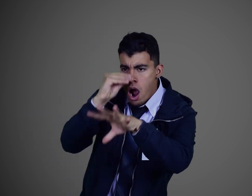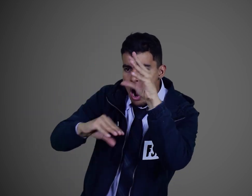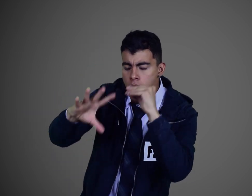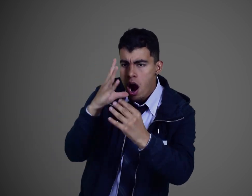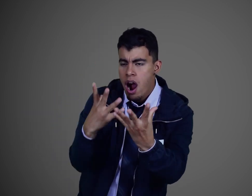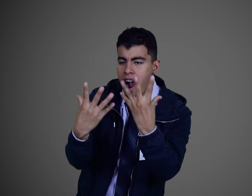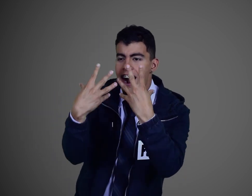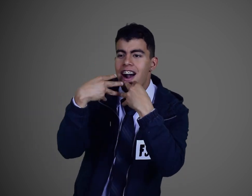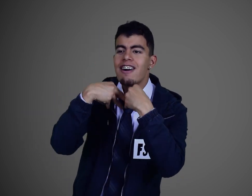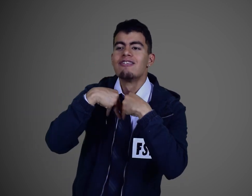sus conocimientos.